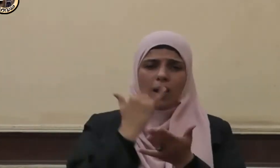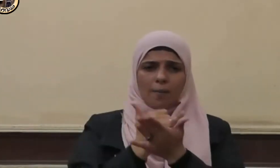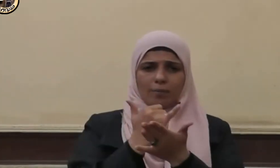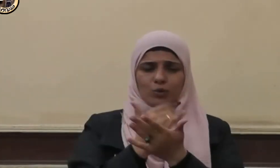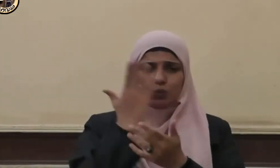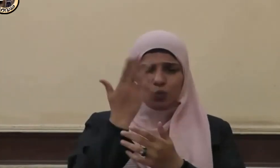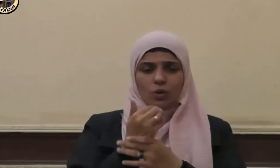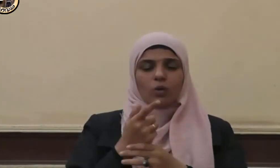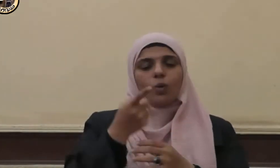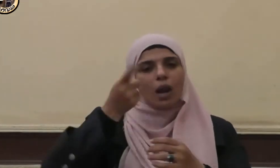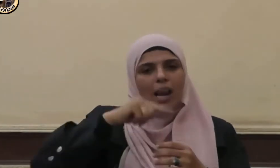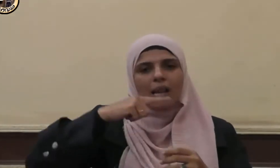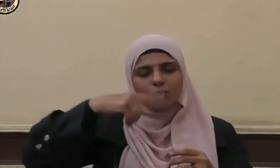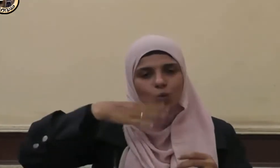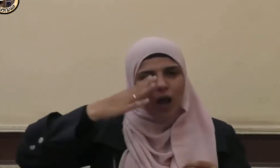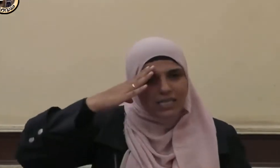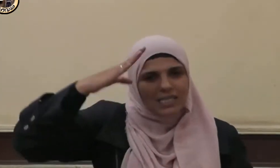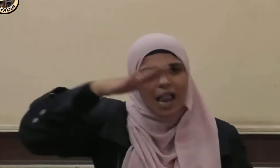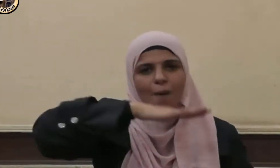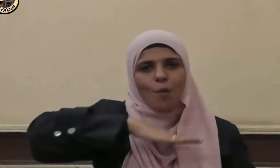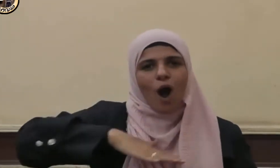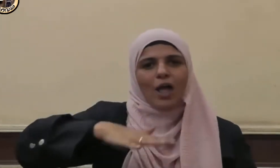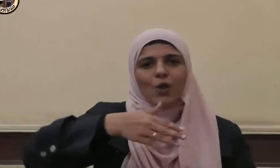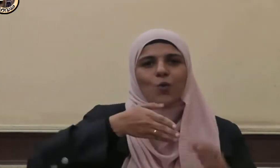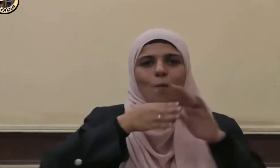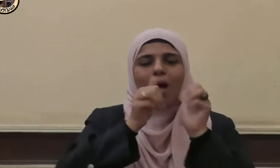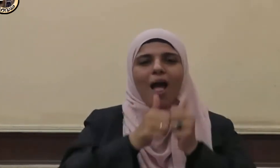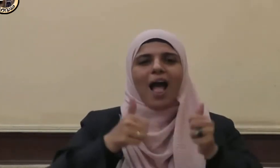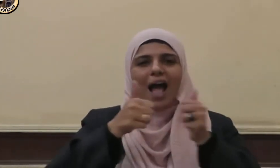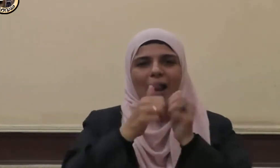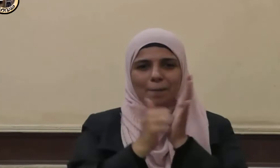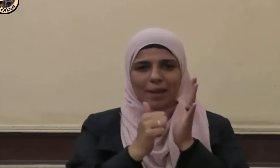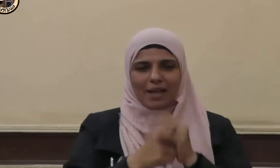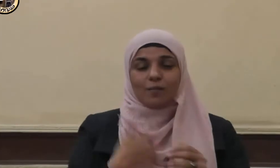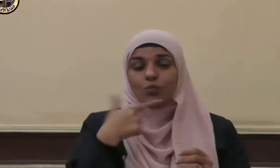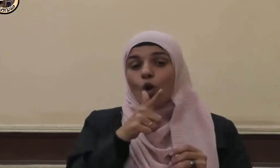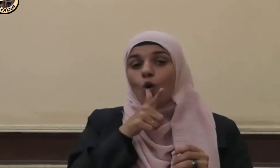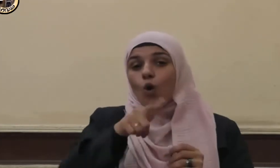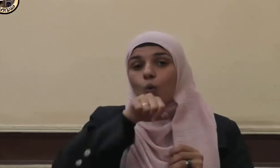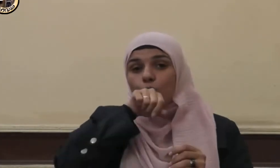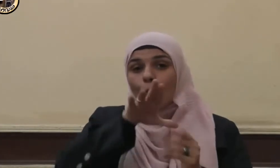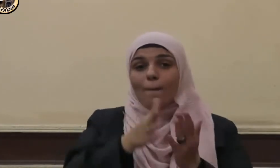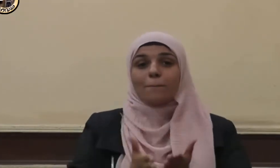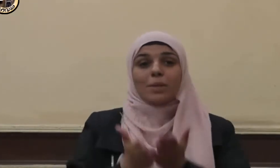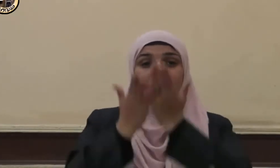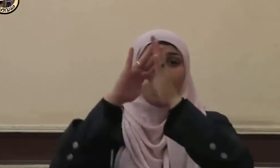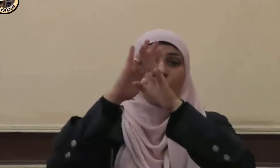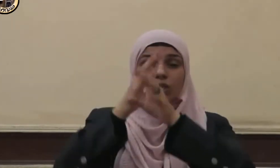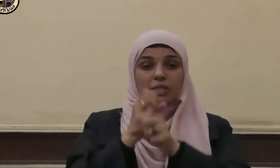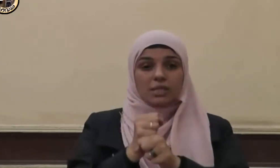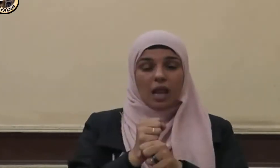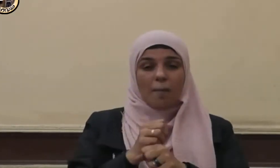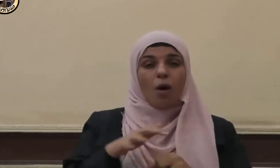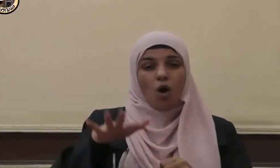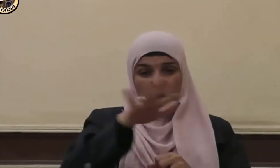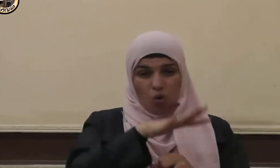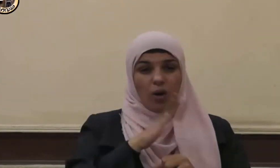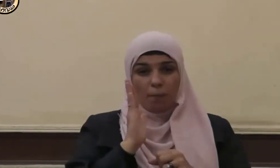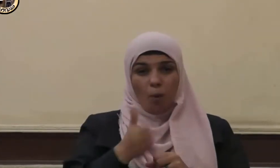ليسلم على أهله ويقول صلى الله عليه وسلم أيعبد أحدكم أن